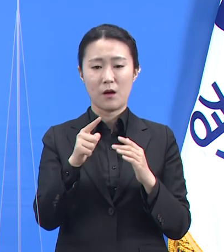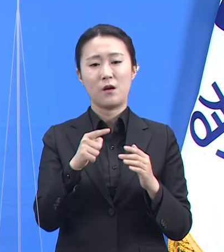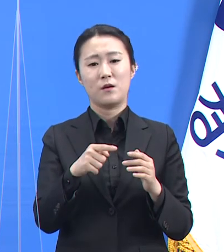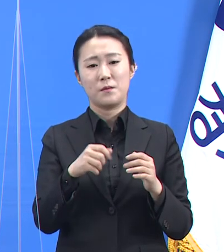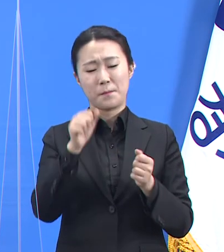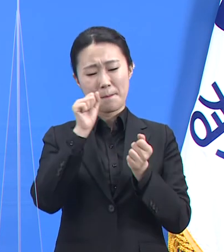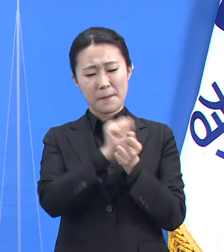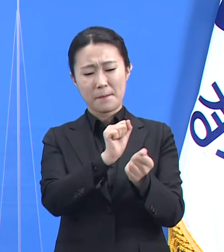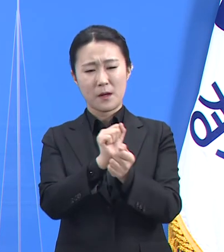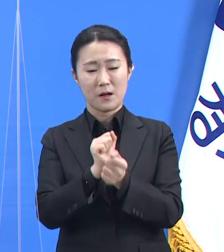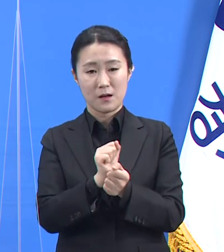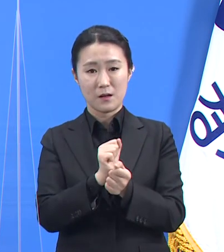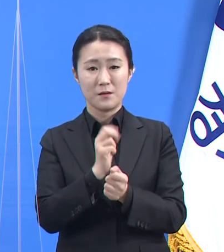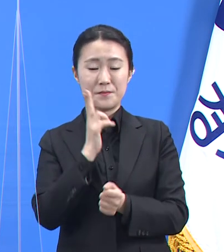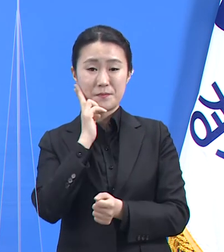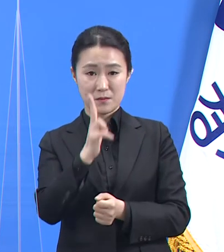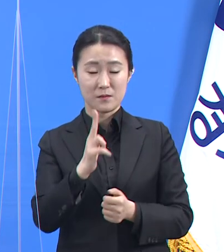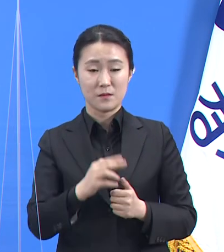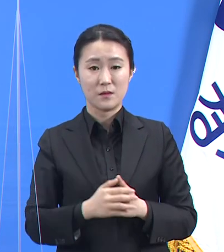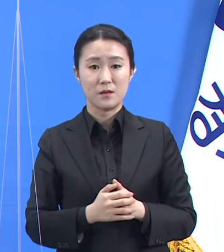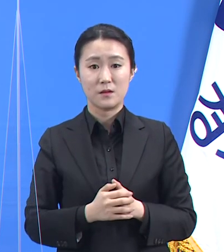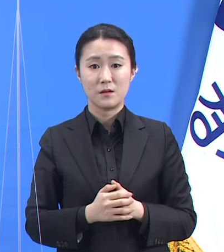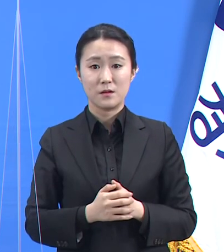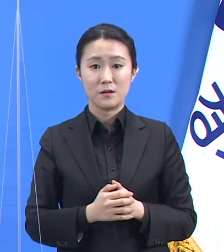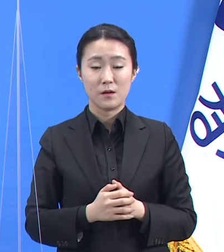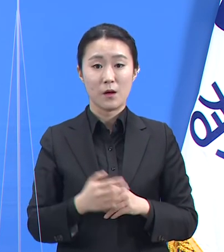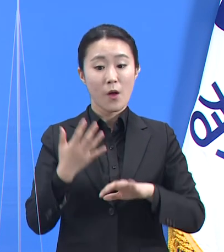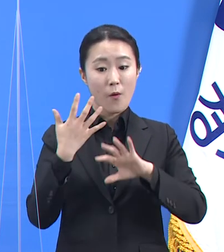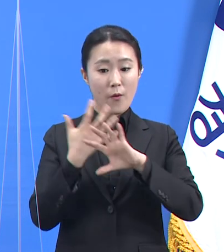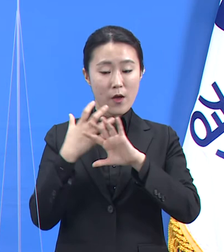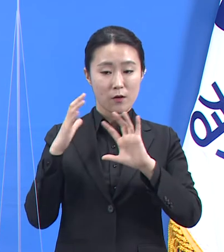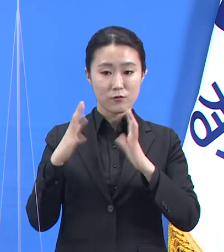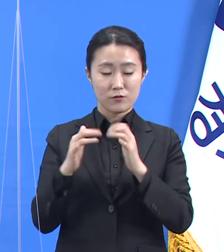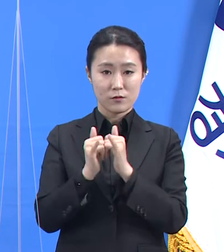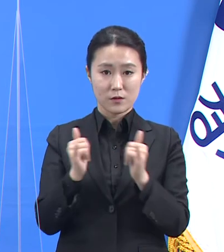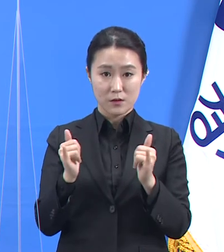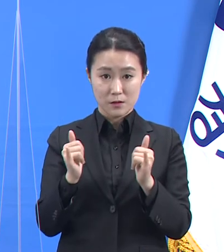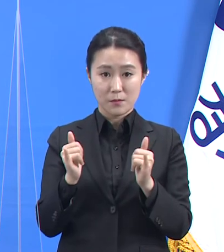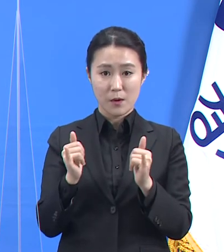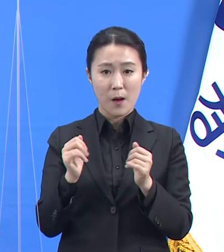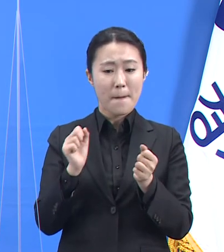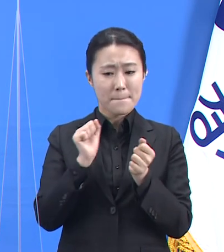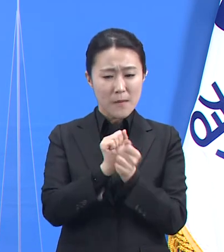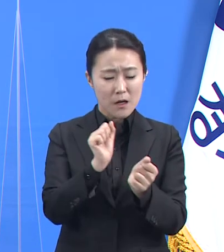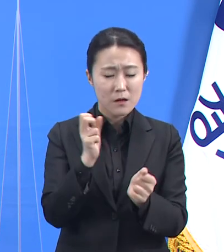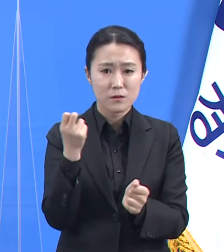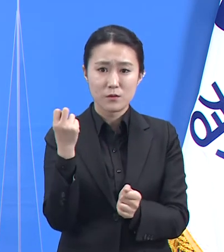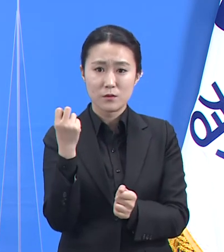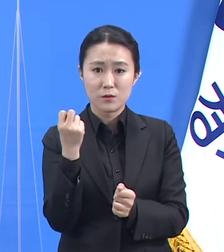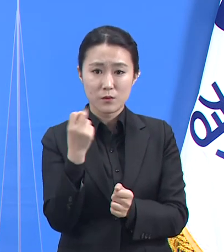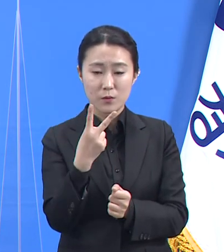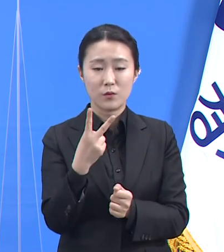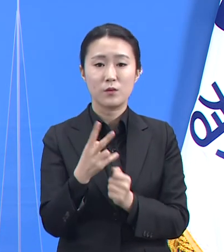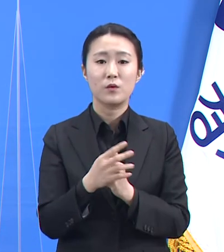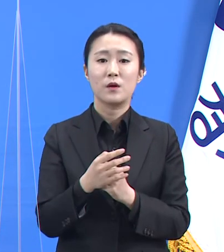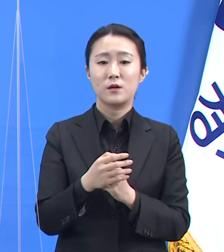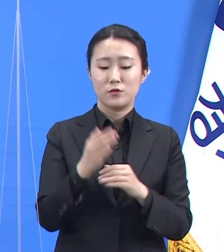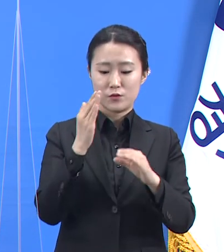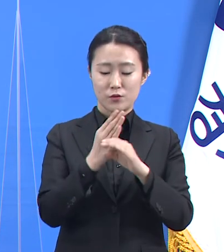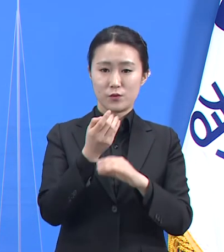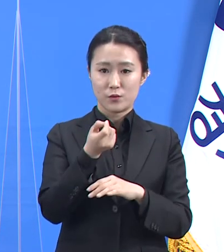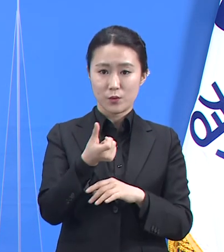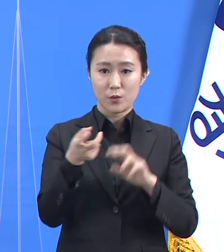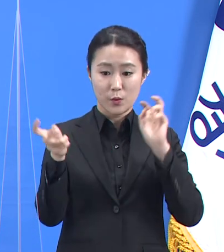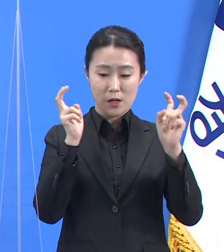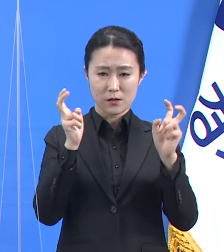중소사업장 유행과 외국 국적자 유행에 대해 대응 능력을 집중했던 바 있습니다. 그